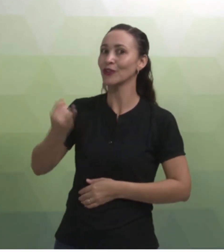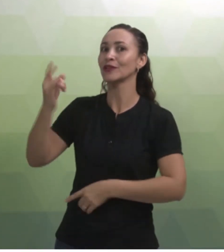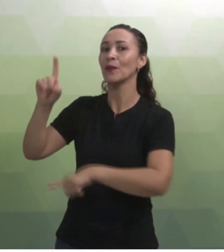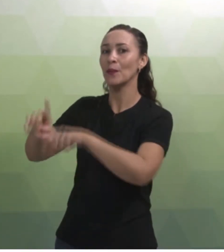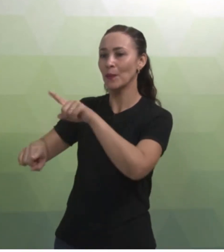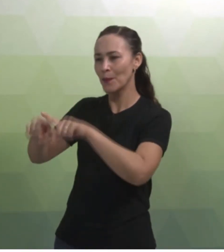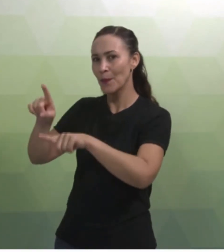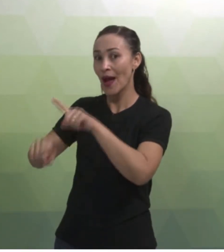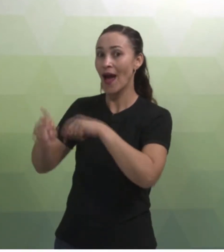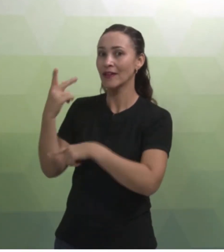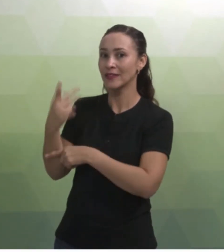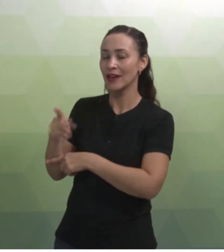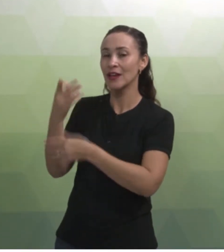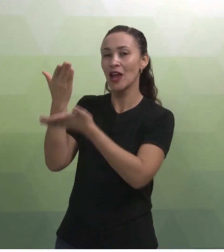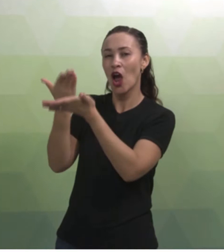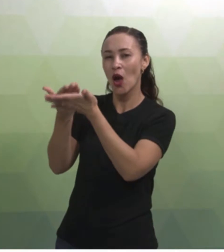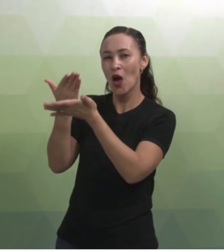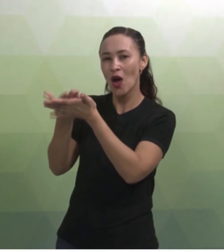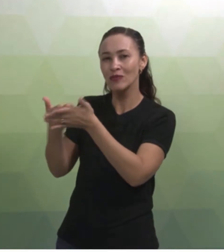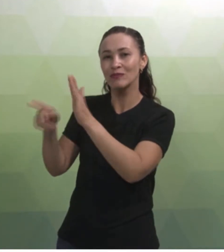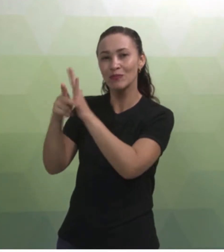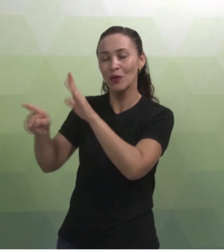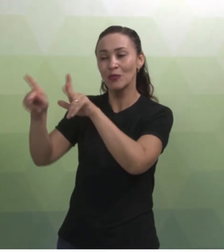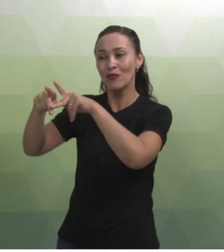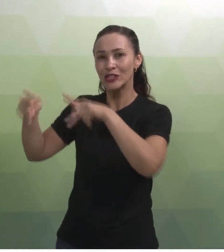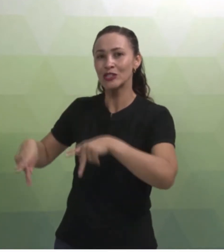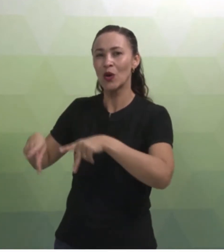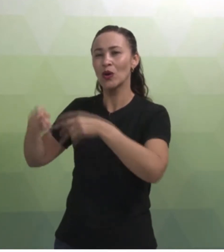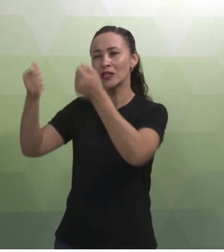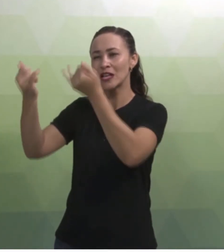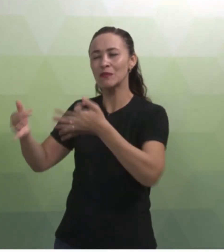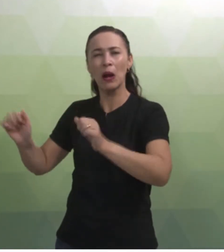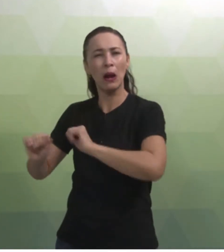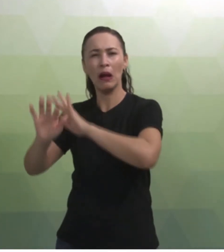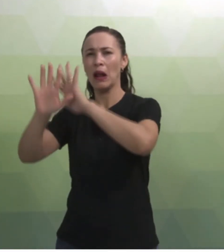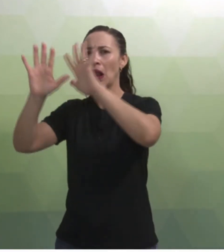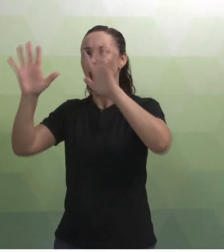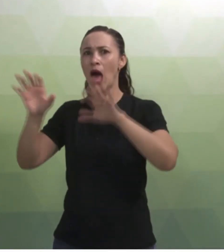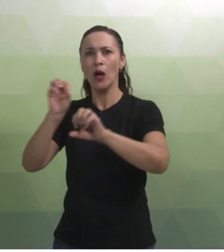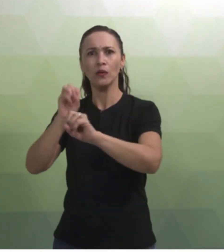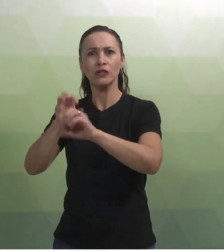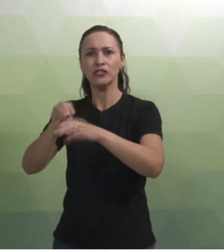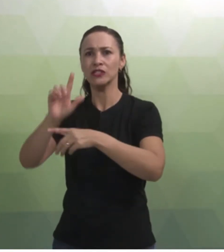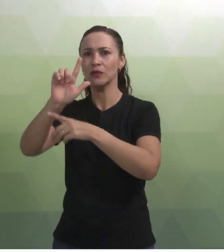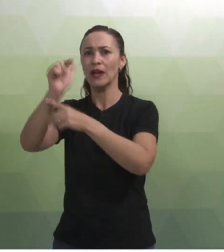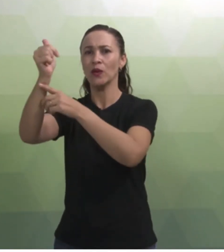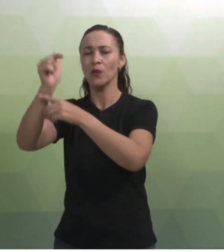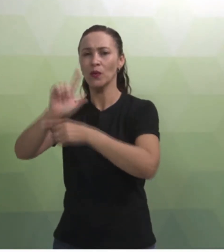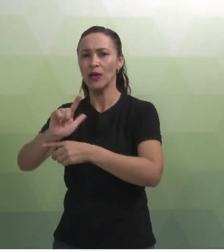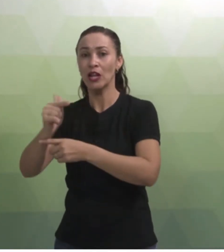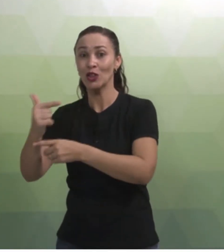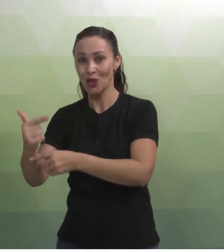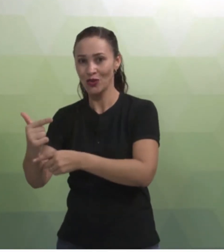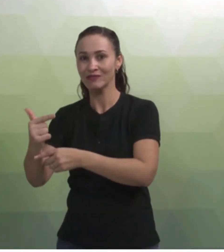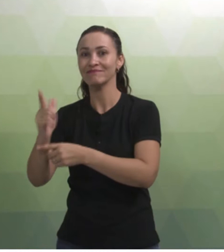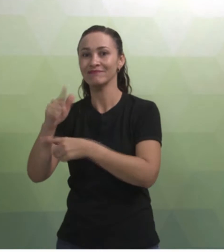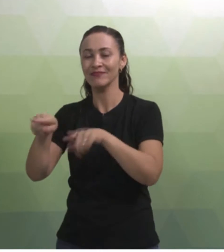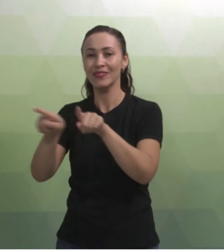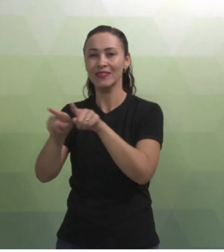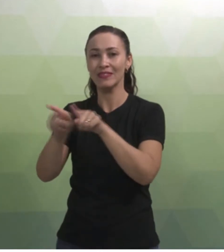essas aulas da professora, que está falando de forma tão clara sobre o ensino da L1 e o ensino da L2, o ensino da língua de sinais.